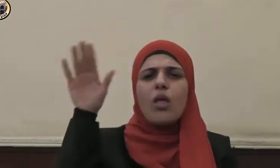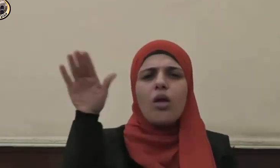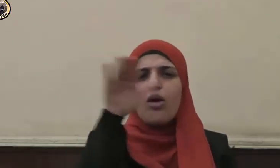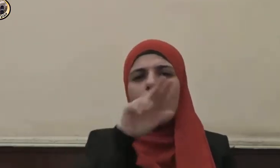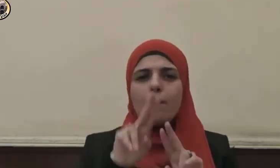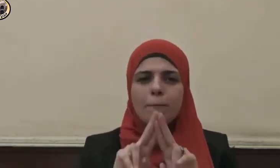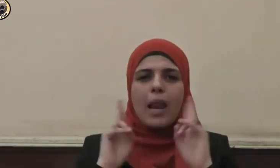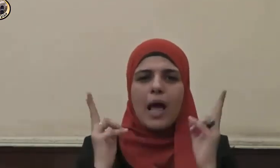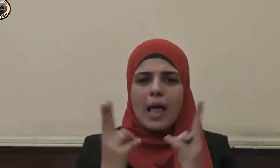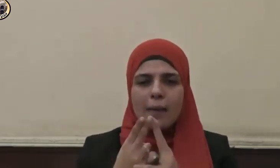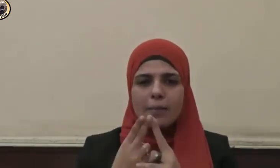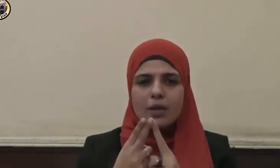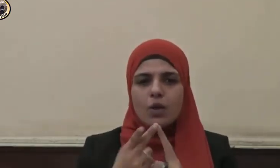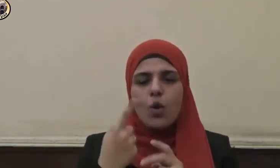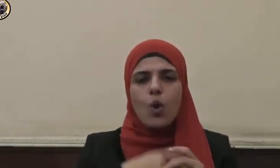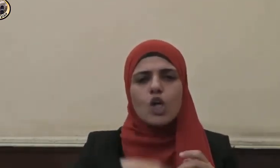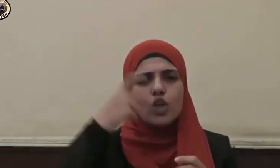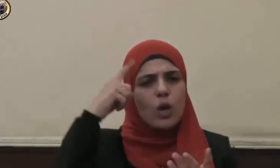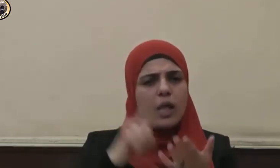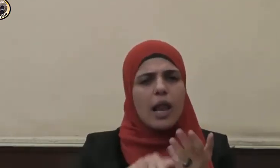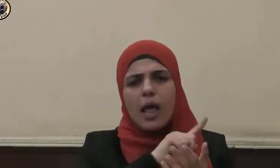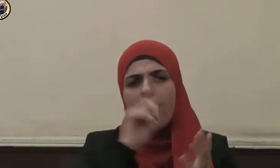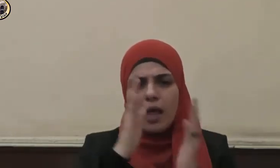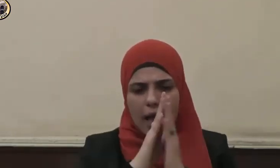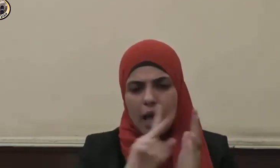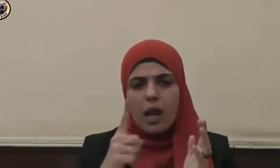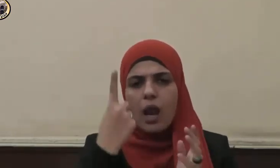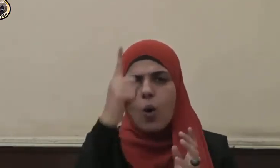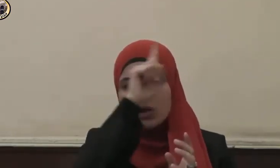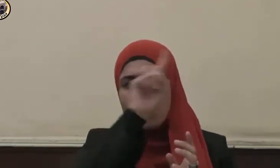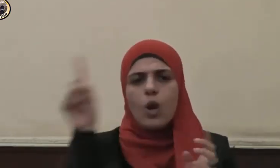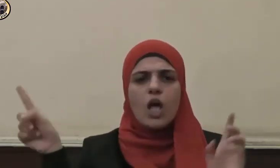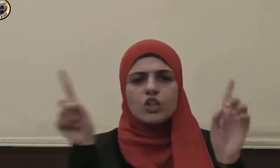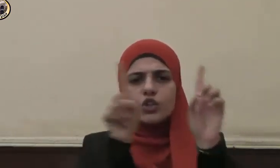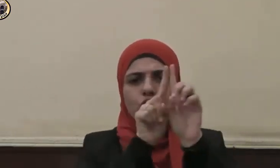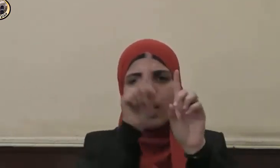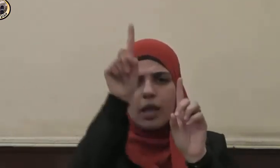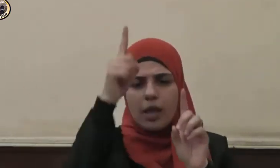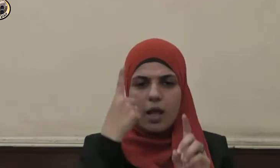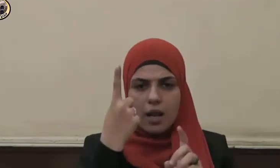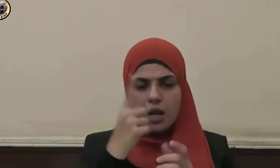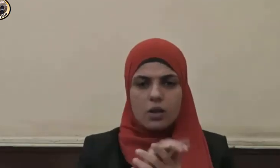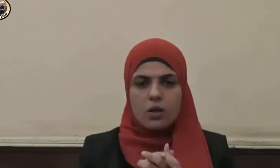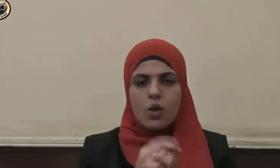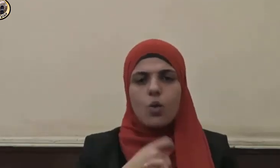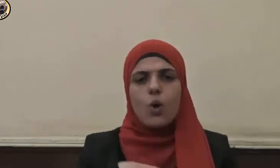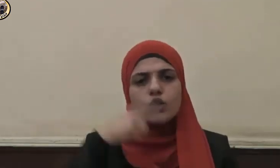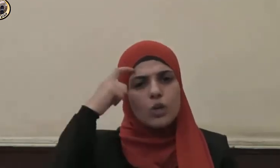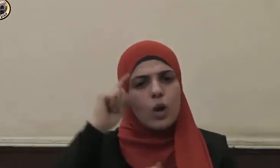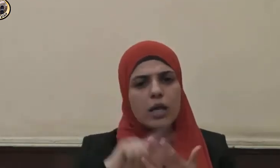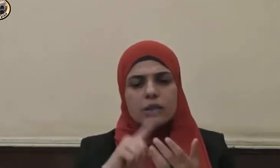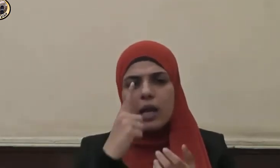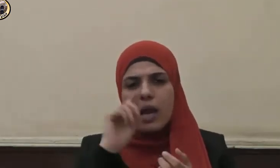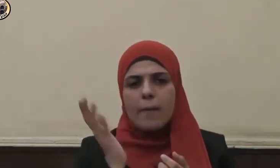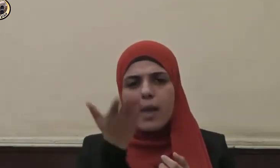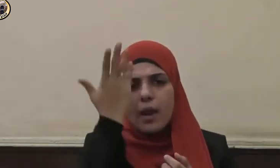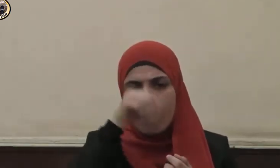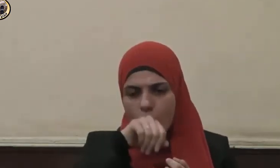العالمين وأشهد أن لا إله إلا الله وحده لا شريك له وأشهد أن سيدنا ونبينا